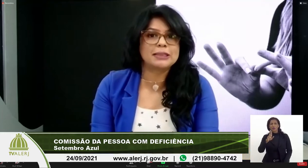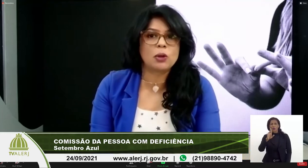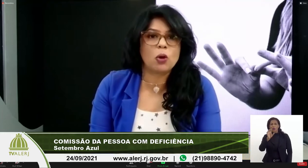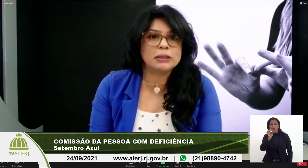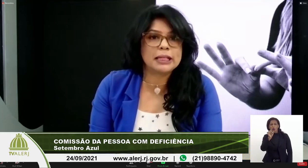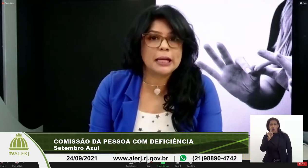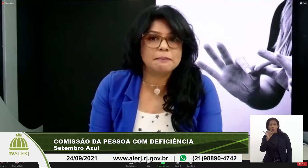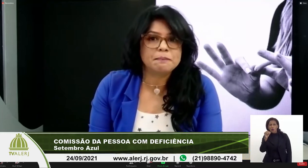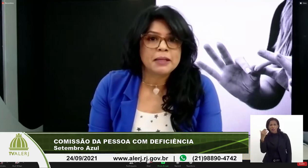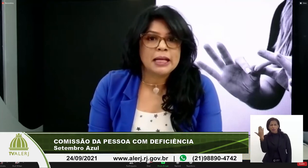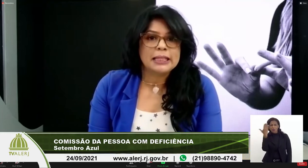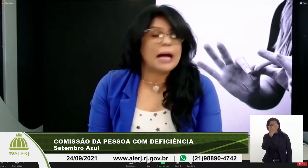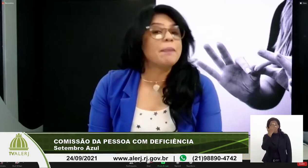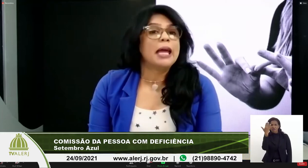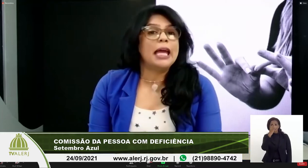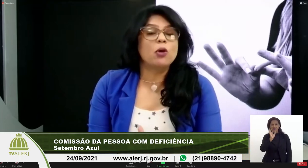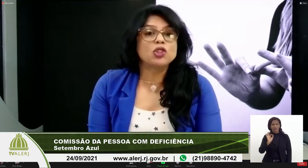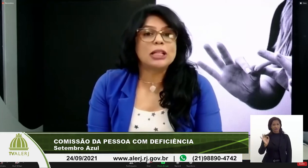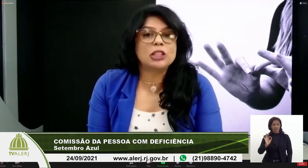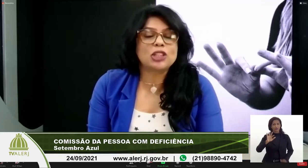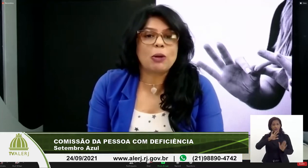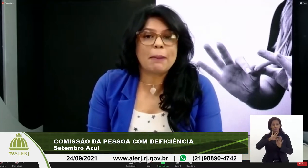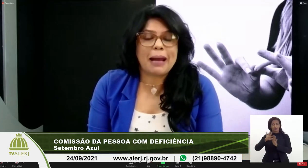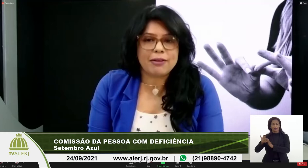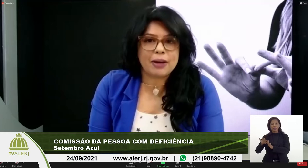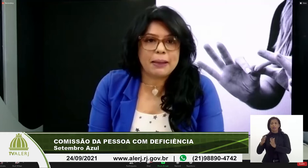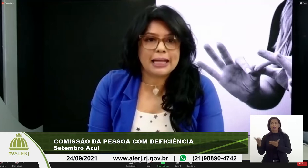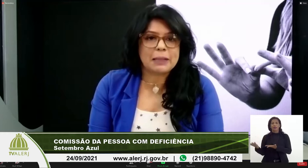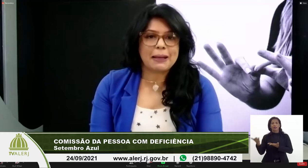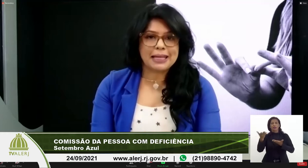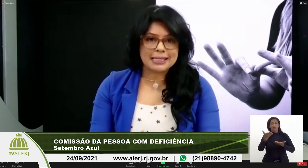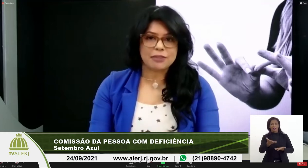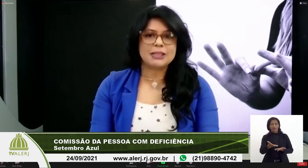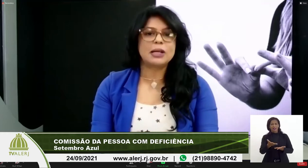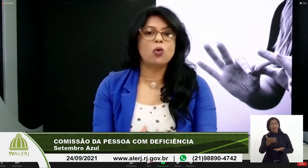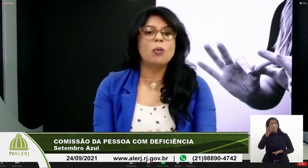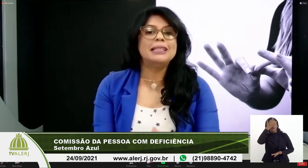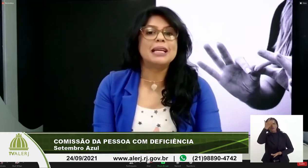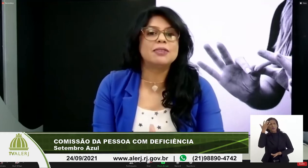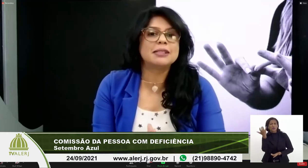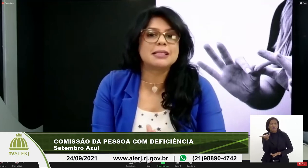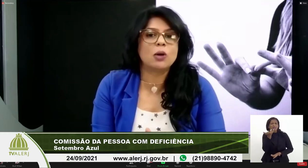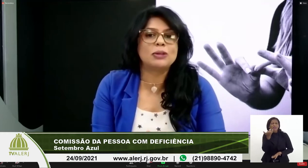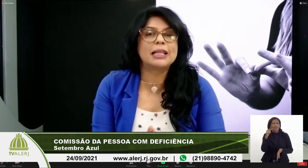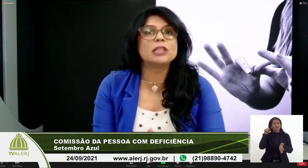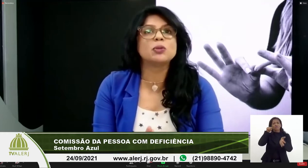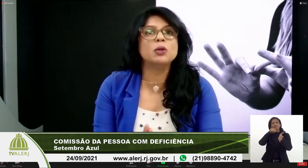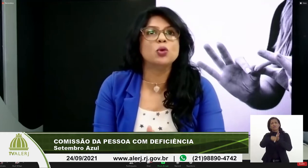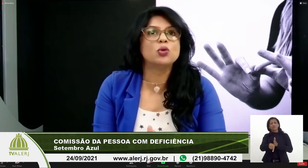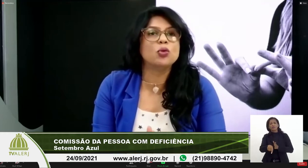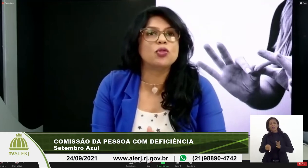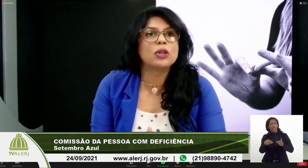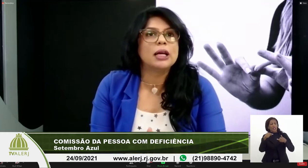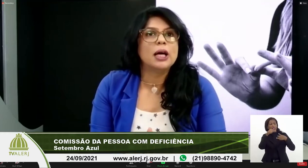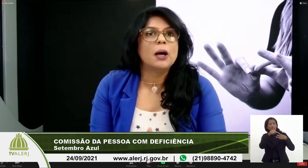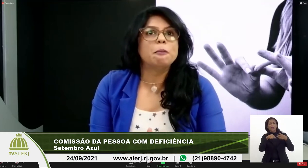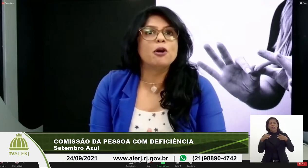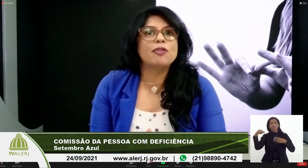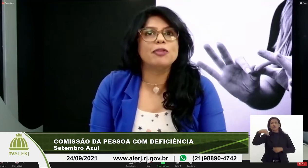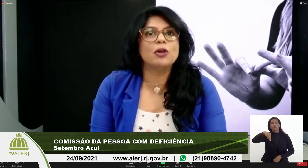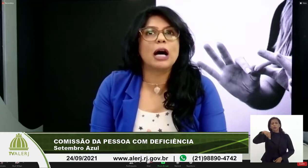que realmente não se encontra, né? Tá, eu gostaria de deixar agora a palavra aberta para quem quiser fazer alguma intervenção. Três minutos,